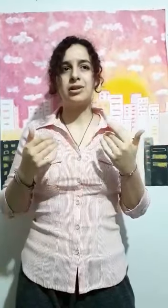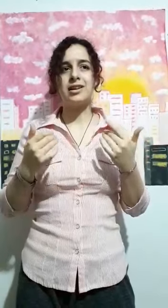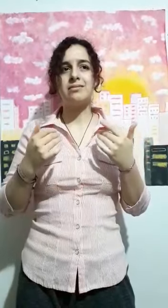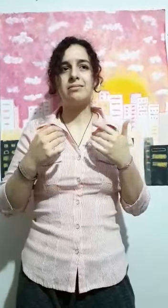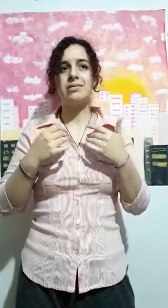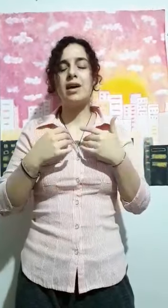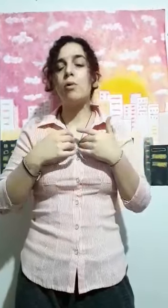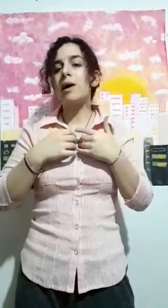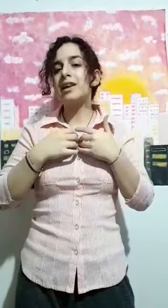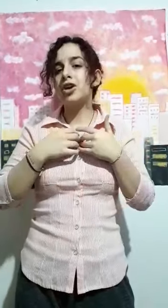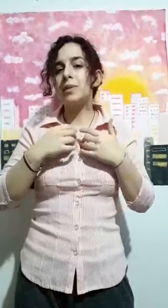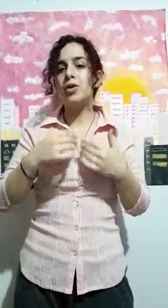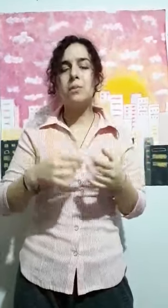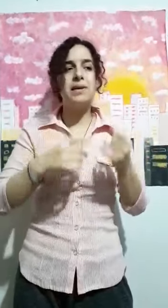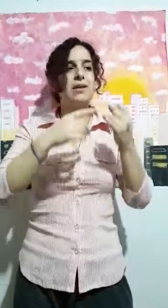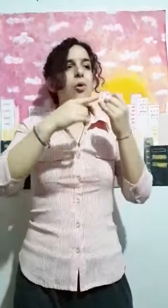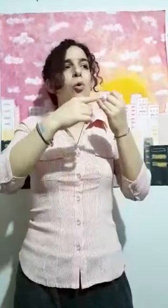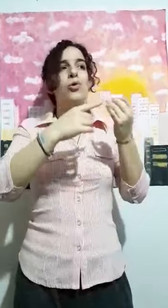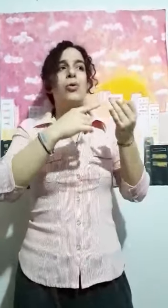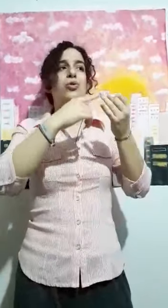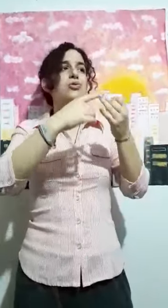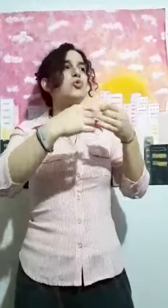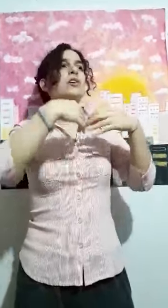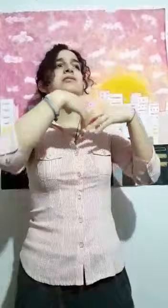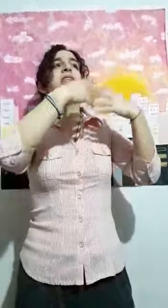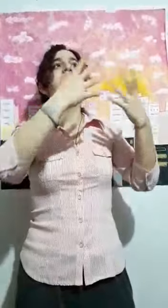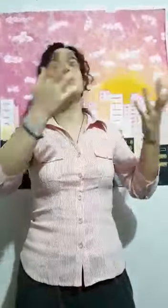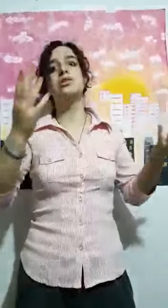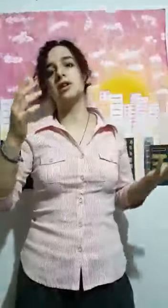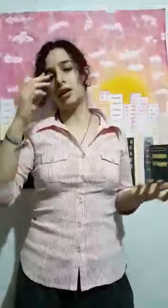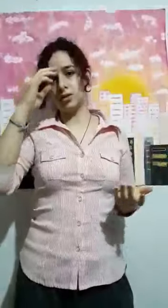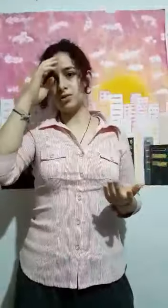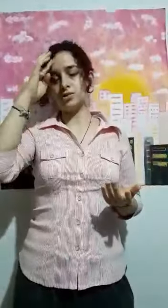Porque da igual que yo me compre uno, dos o hasta cinco terrenos,